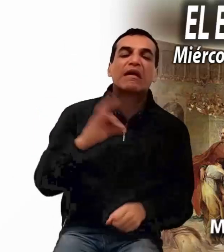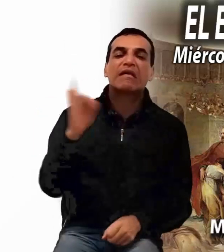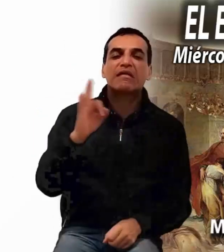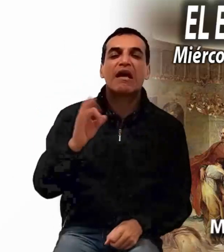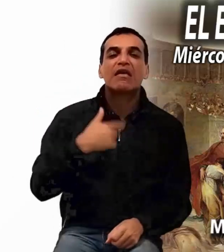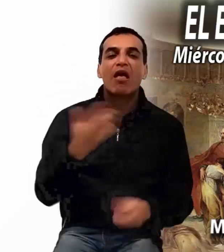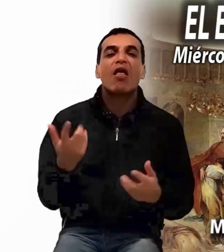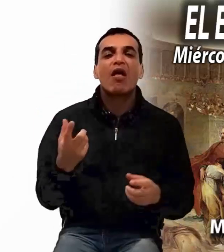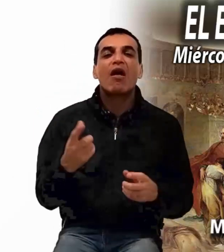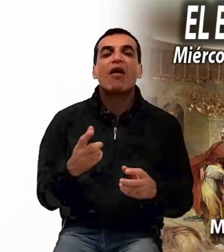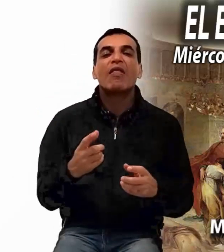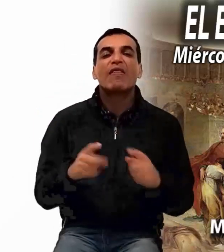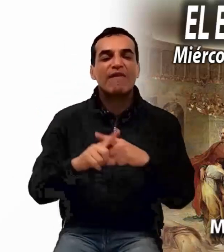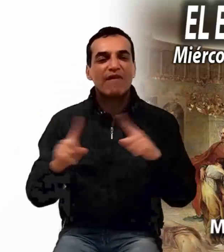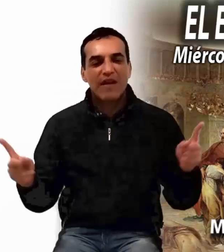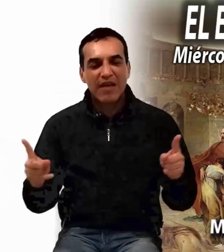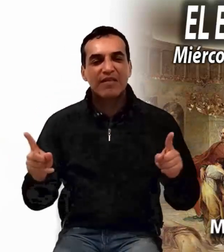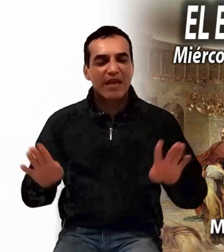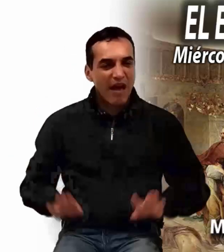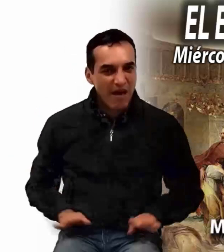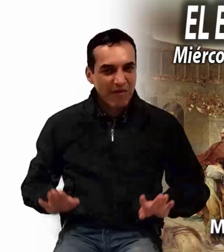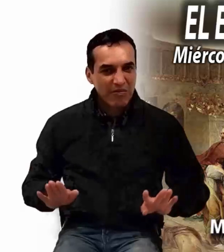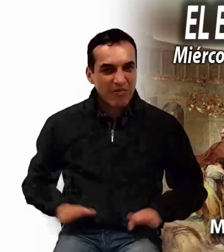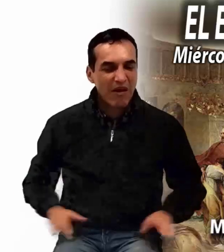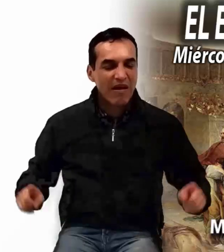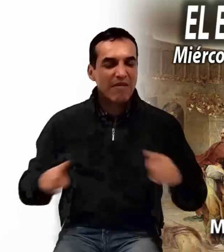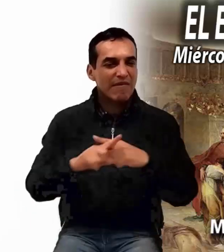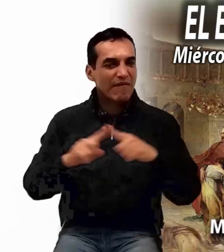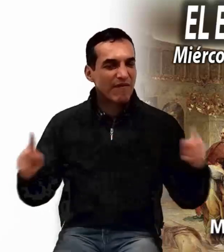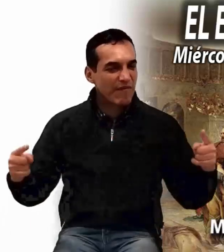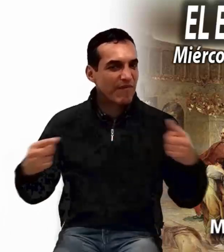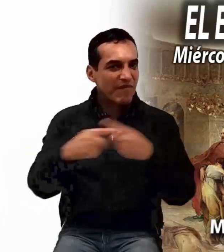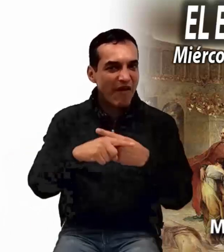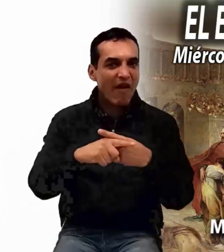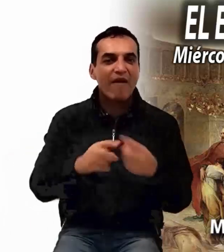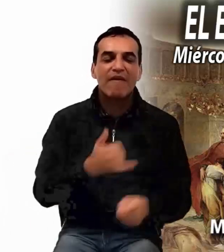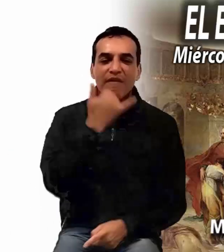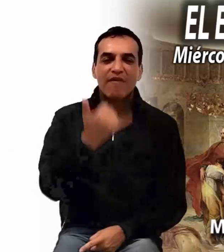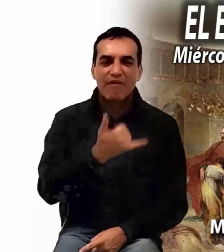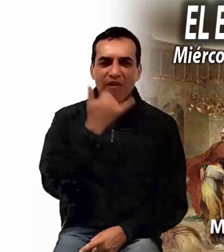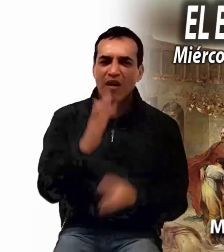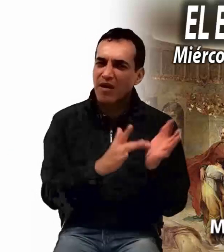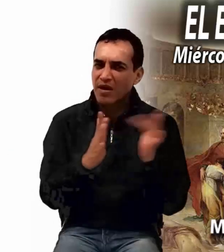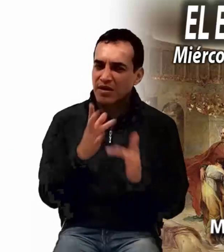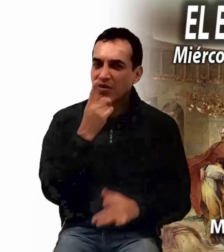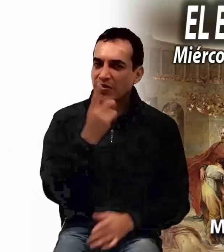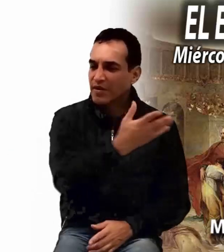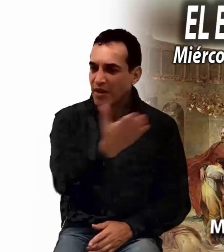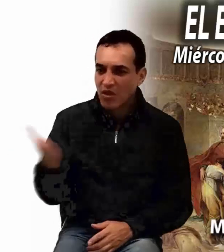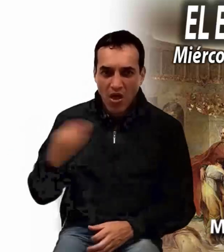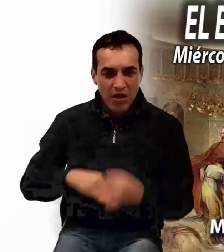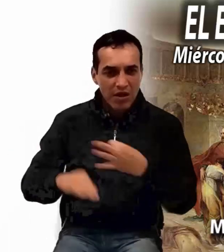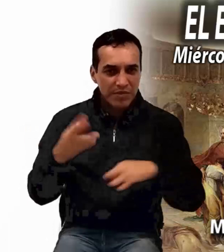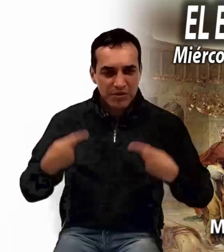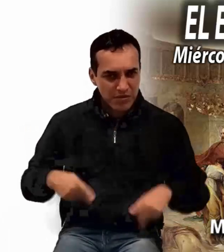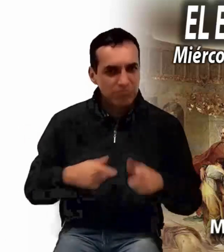errores. Cristo promete su presencia para todo aquel que sigue su camino. Nos